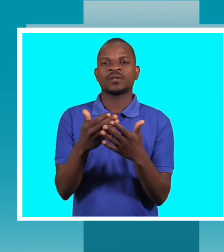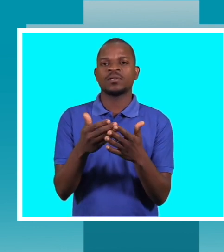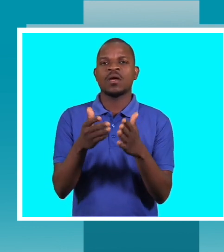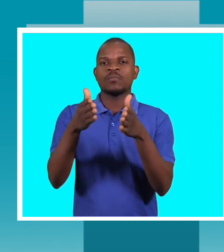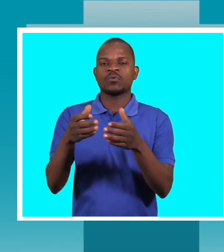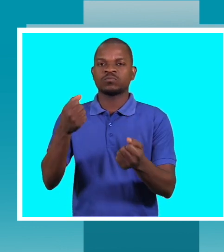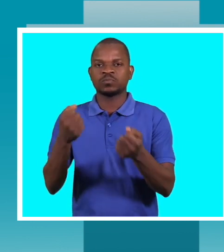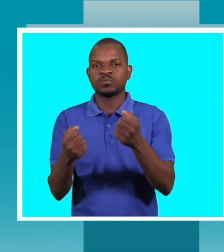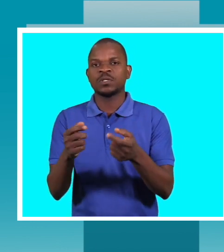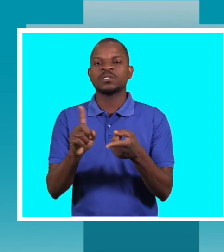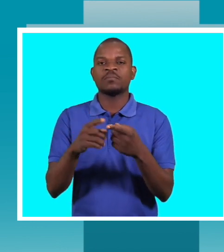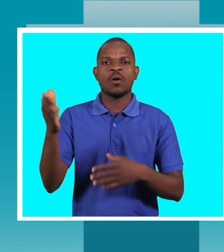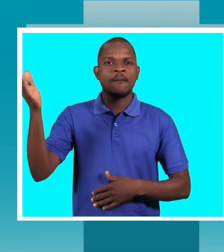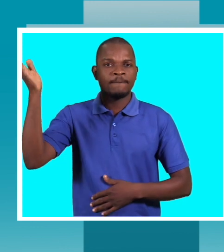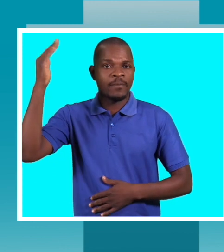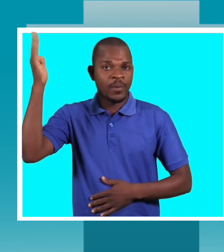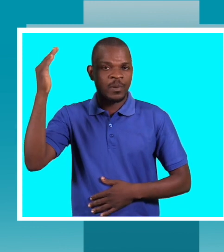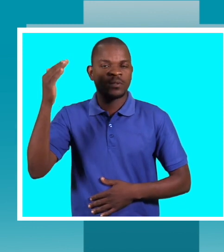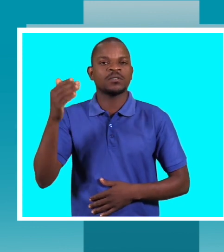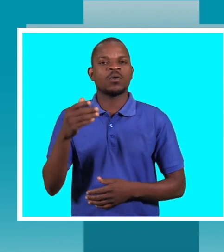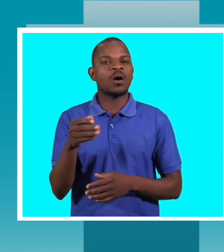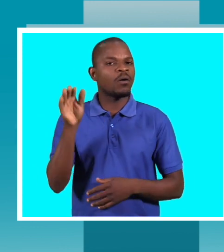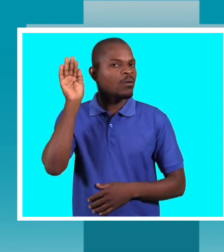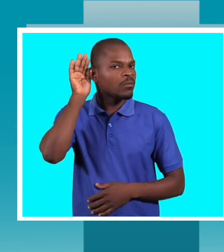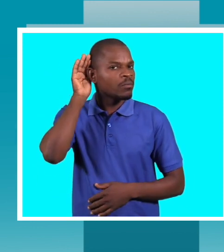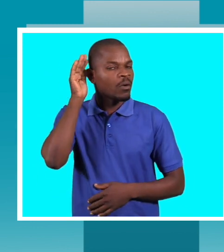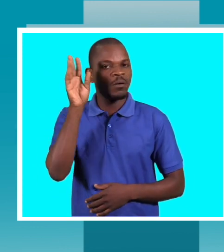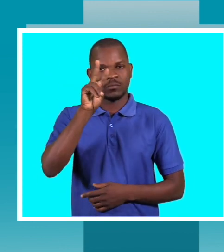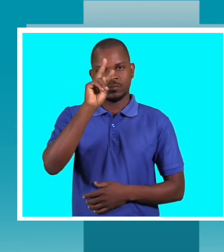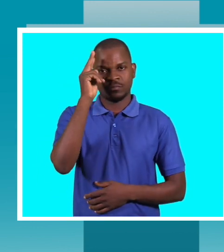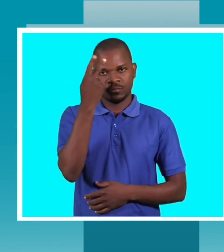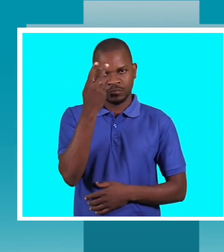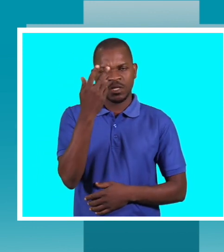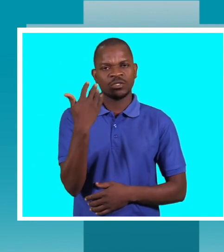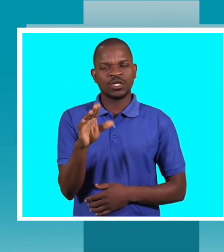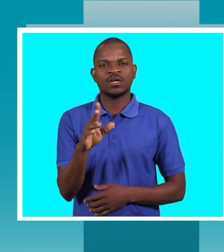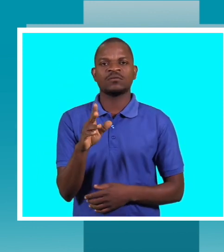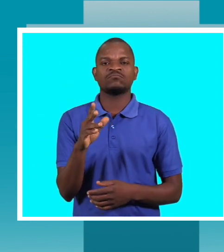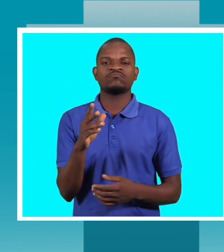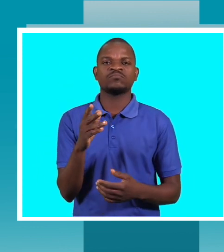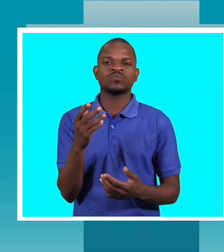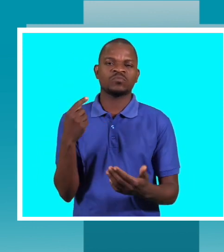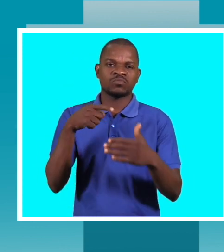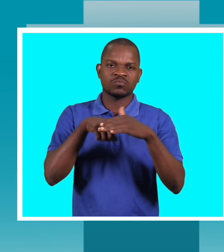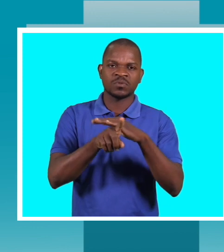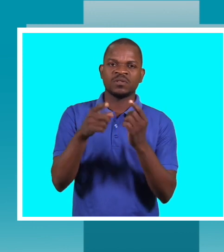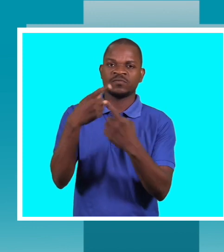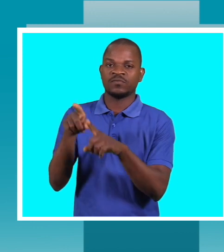serem sensibilizados nesse ponto. Já fomos às escolas desde setembro, estamos a fazer várias